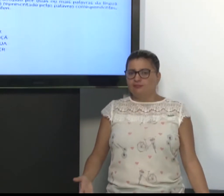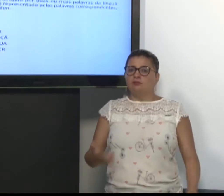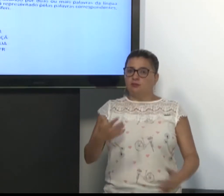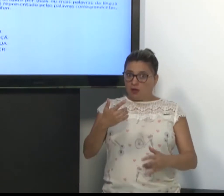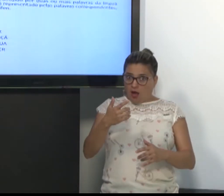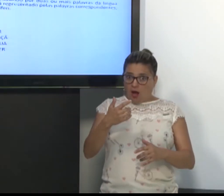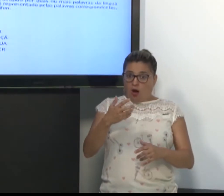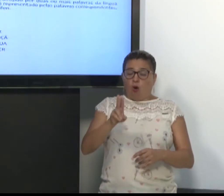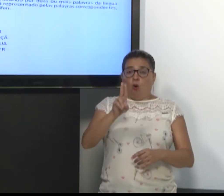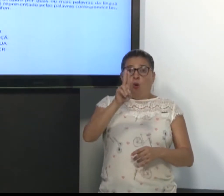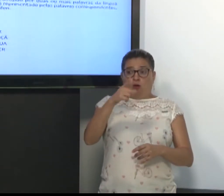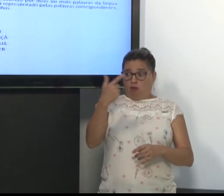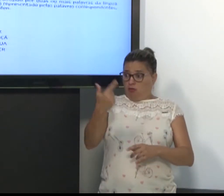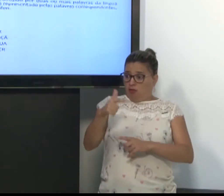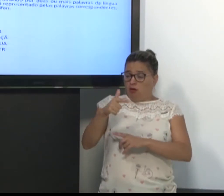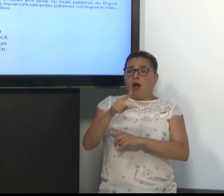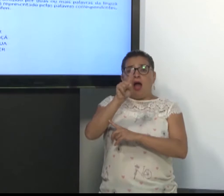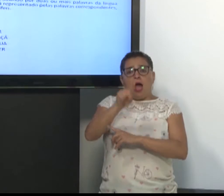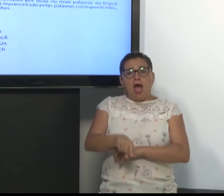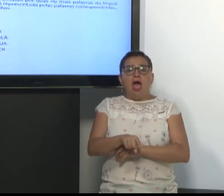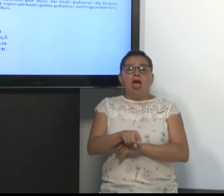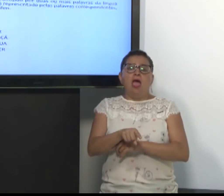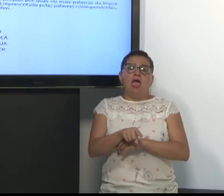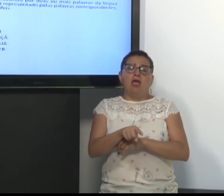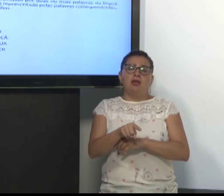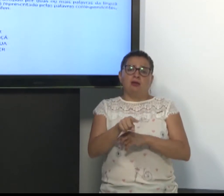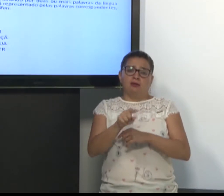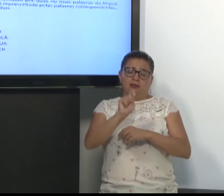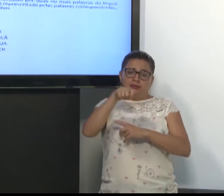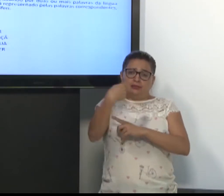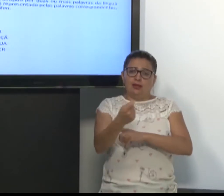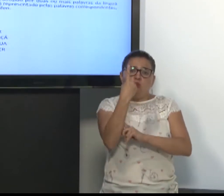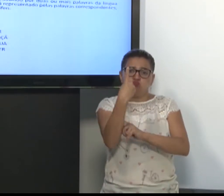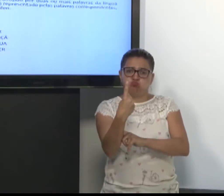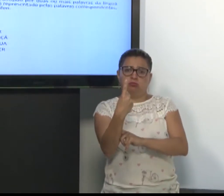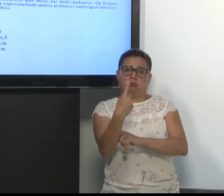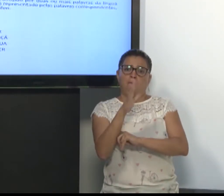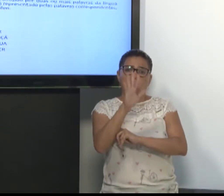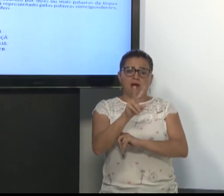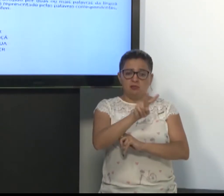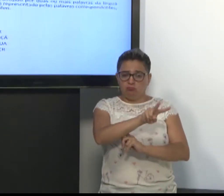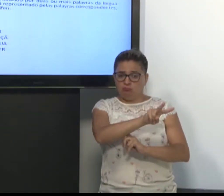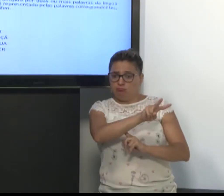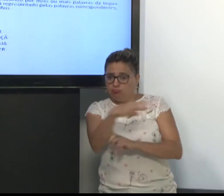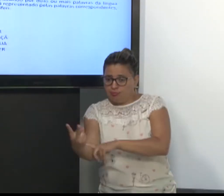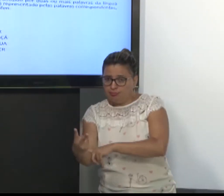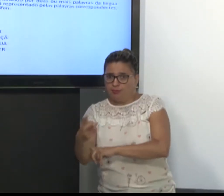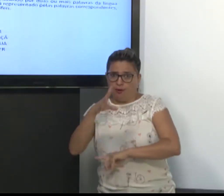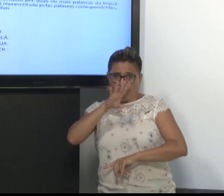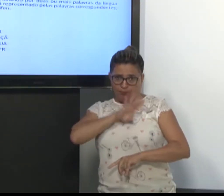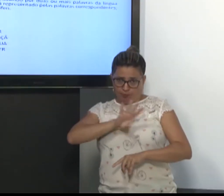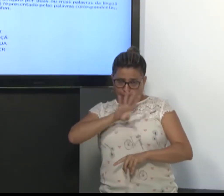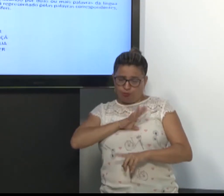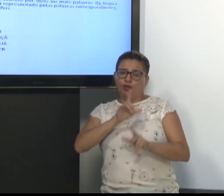Então, não ter é apenas um sinal. Mas, quando se traduz para o português, ficam duas palavras.